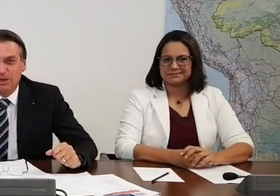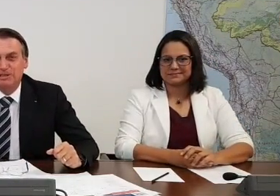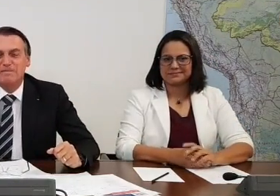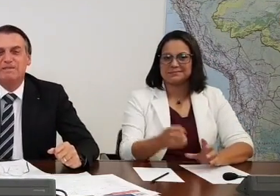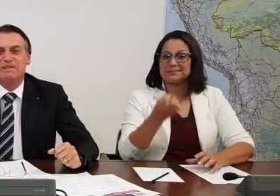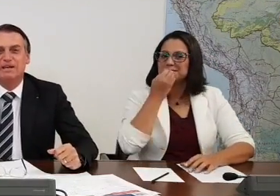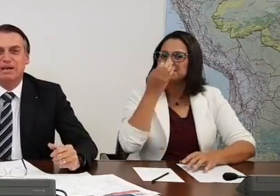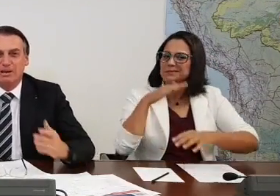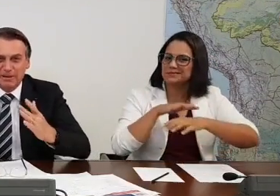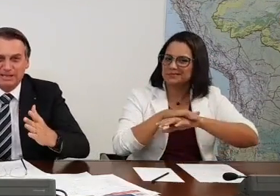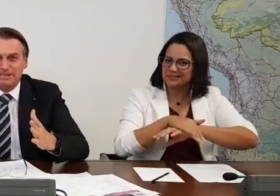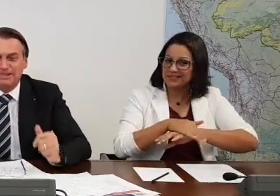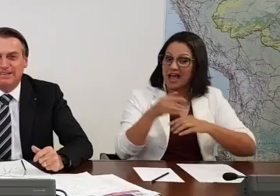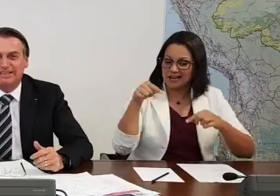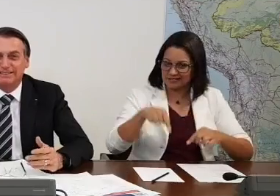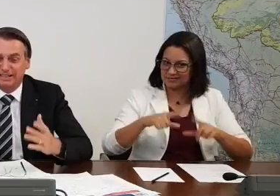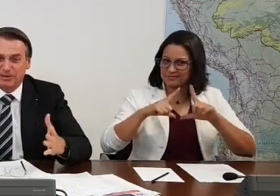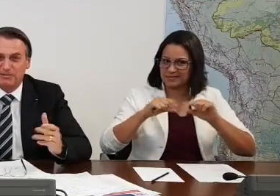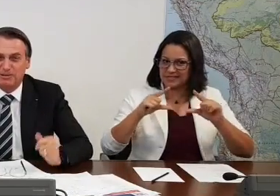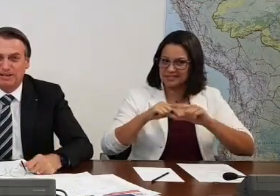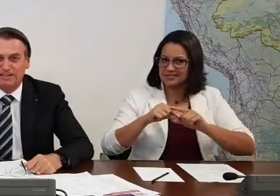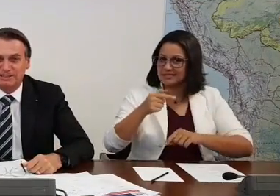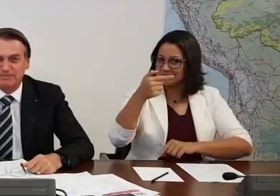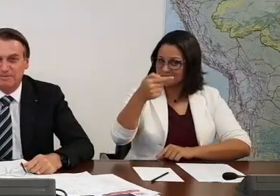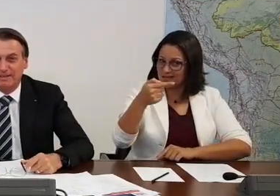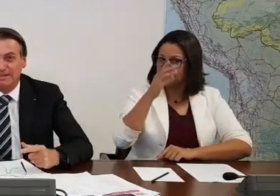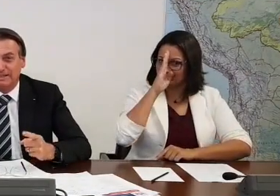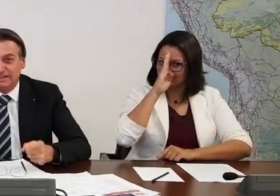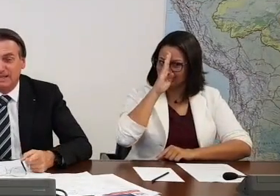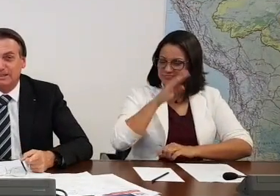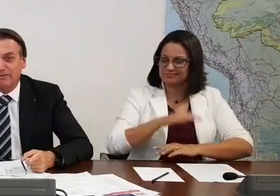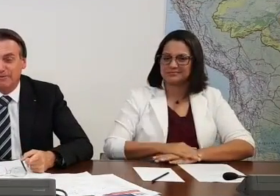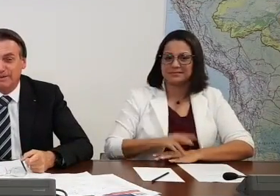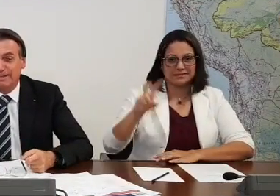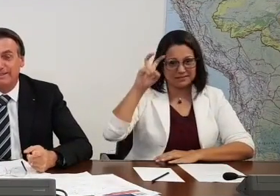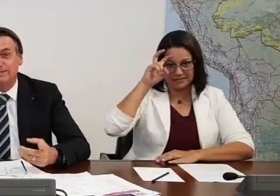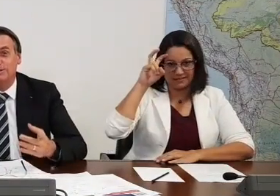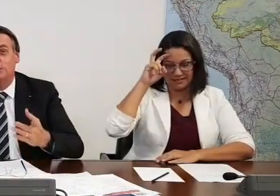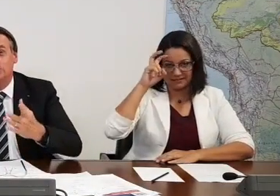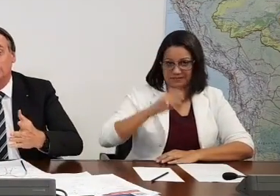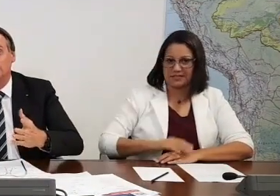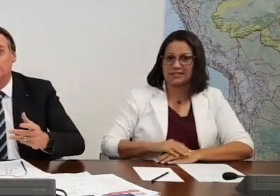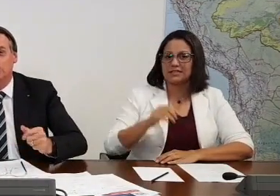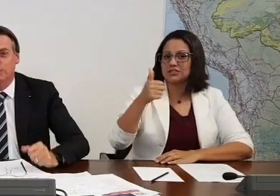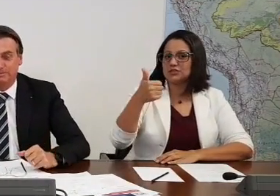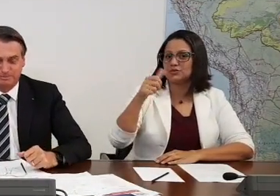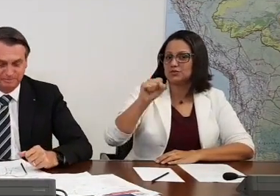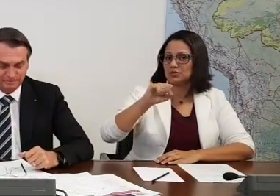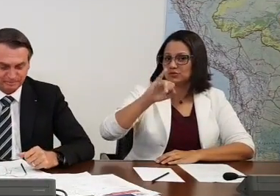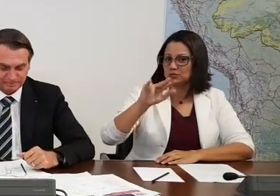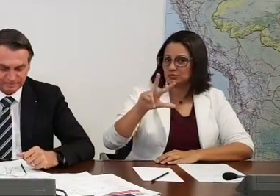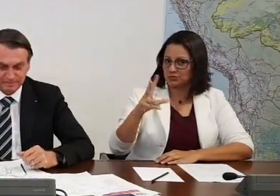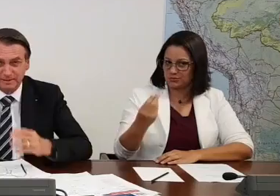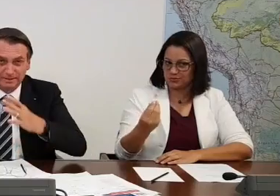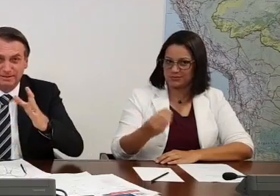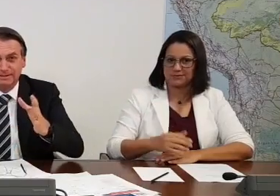Boa noite, em Brasília, 19 horas, quinta-feira, 18 de julho.